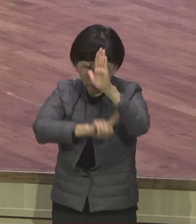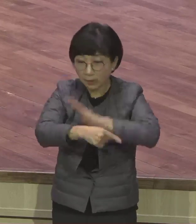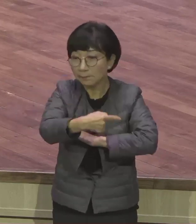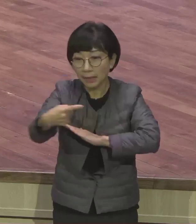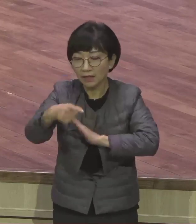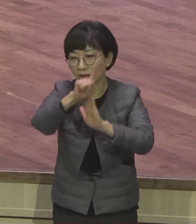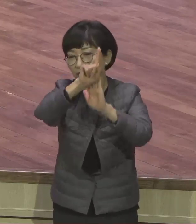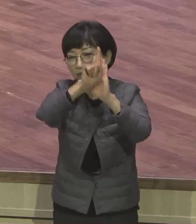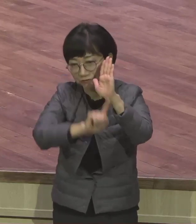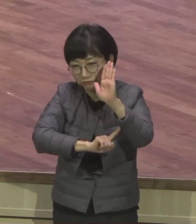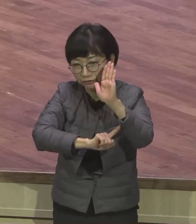살 수가 없어요. 사람이.